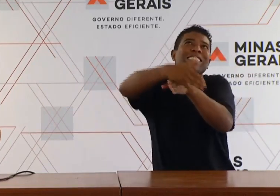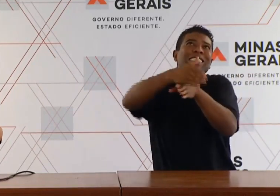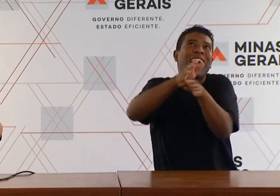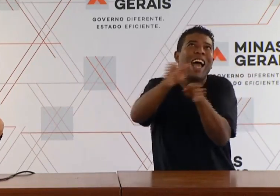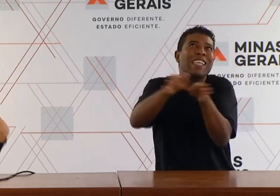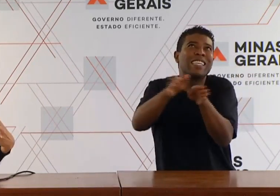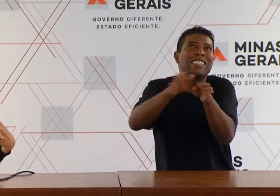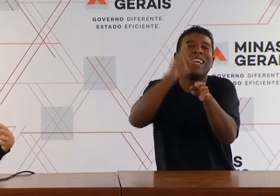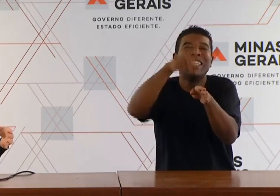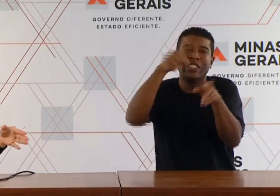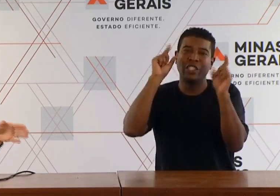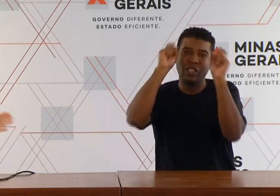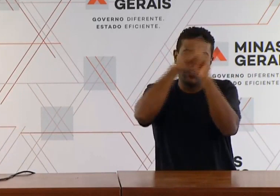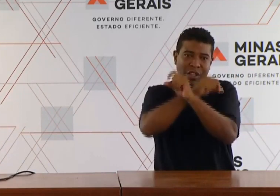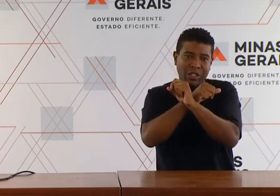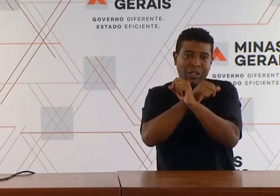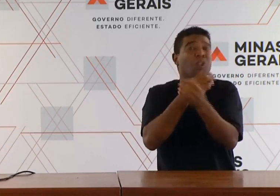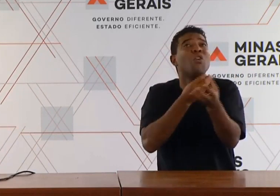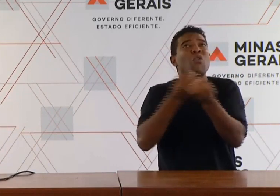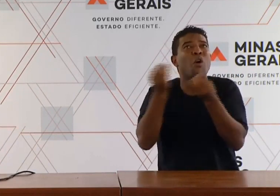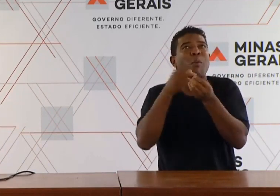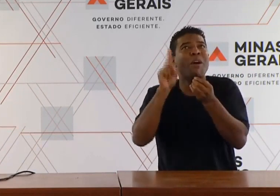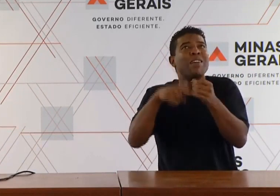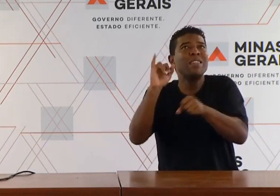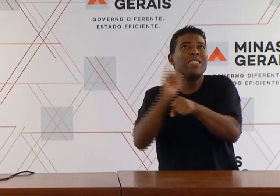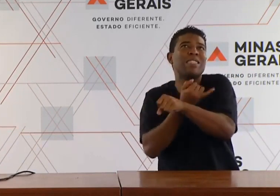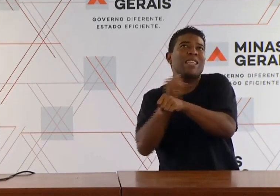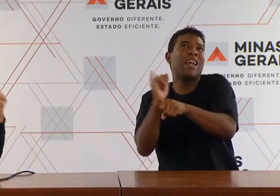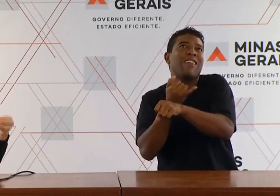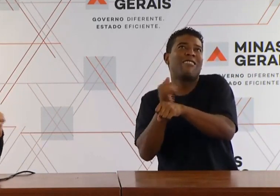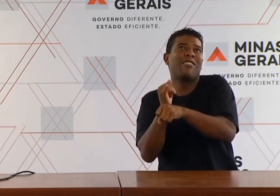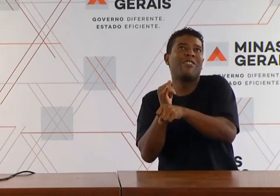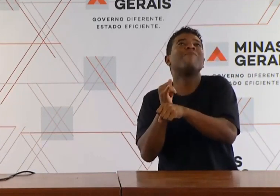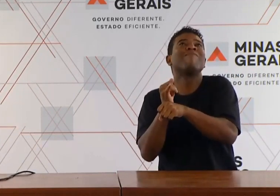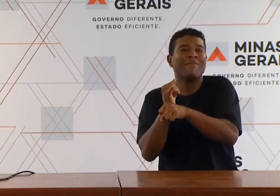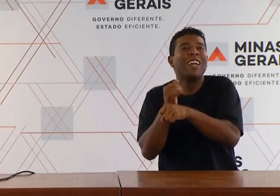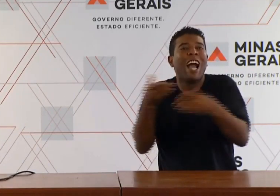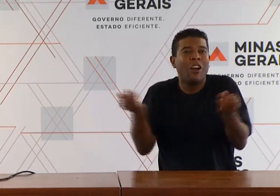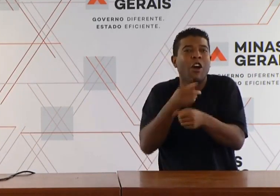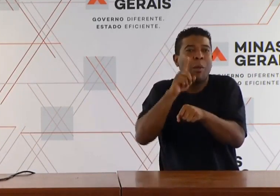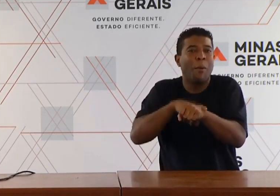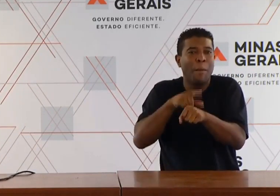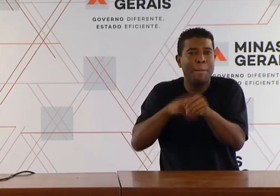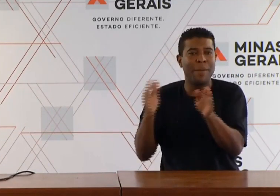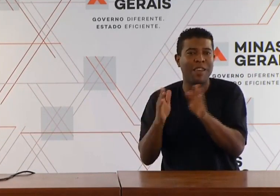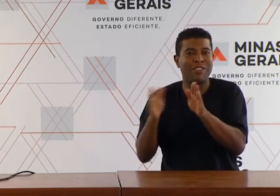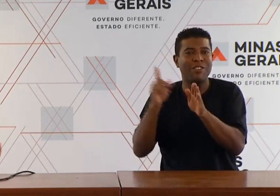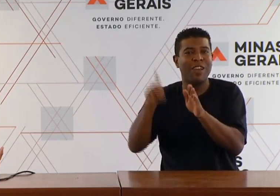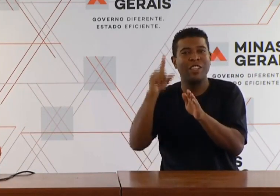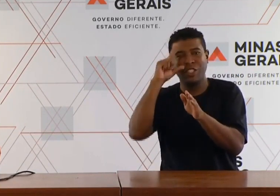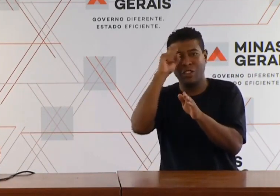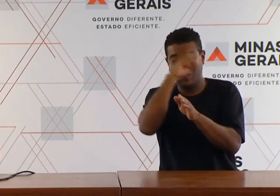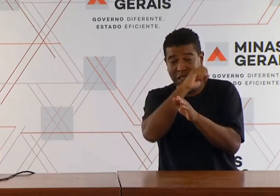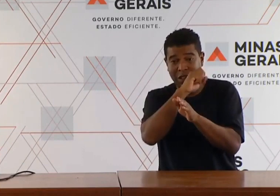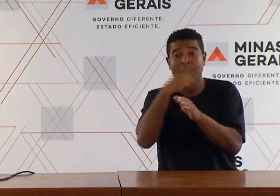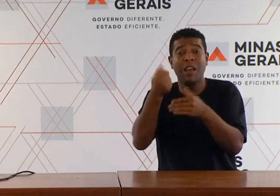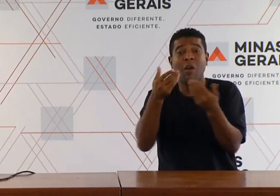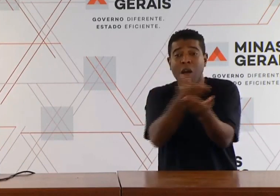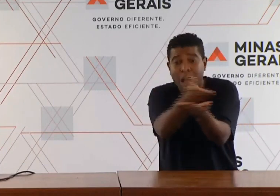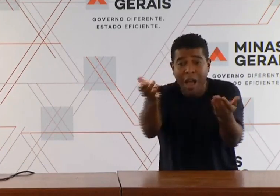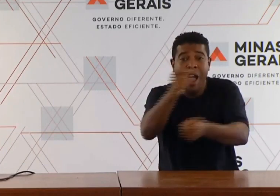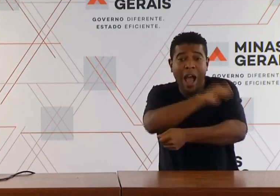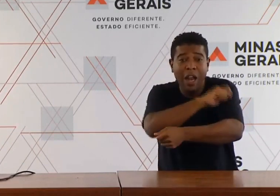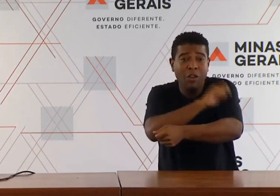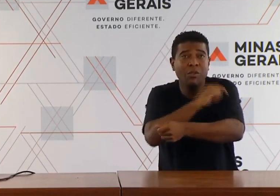de conseguir prover distintas estratégias para garantir que cada aluno faça uso da estratégia que for mais conveniente para